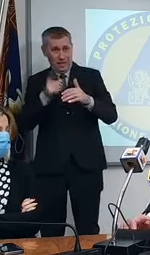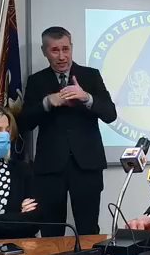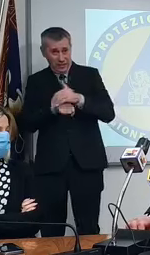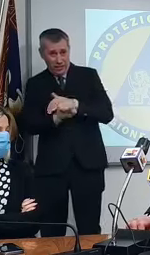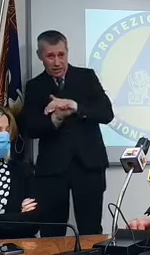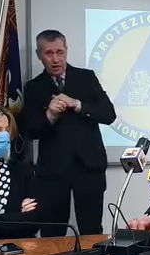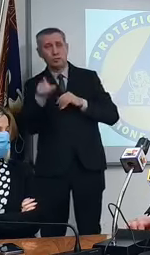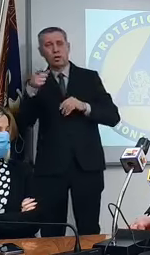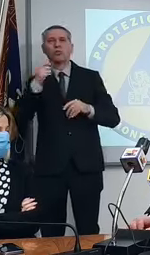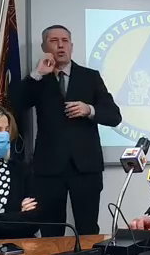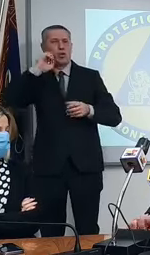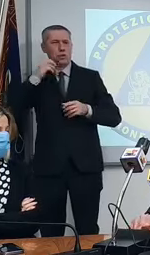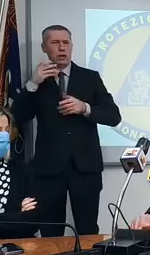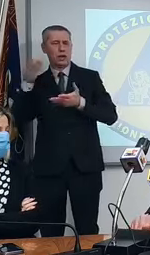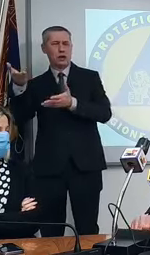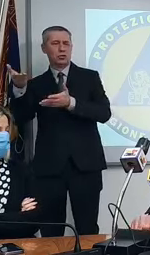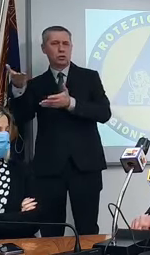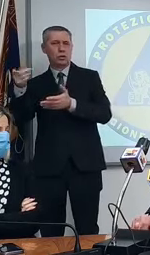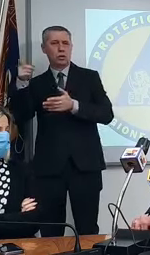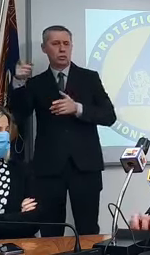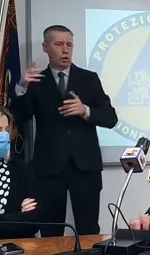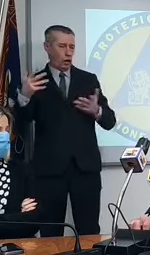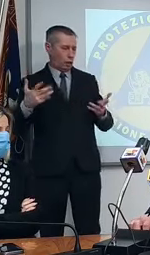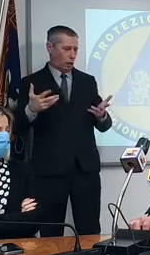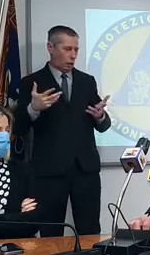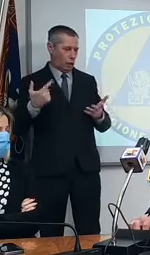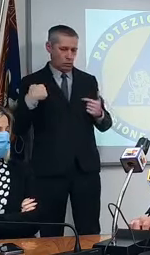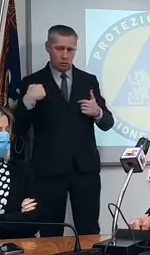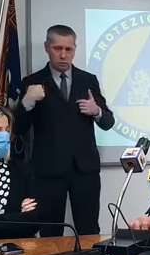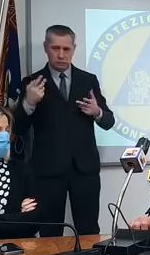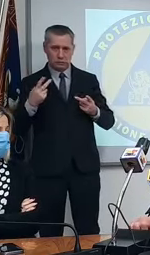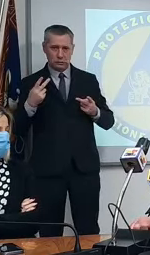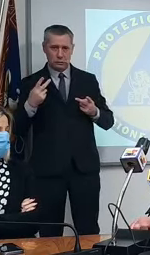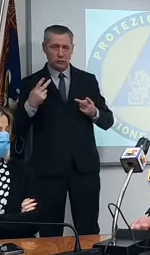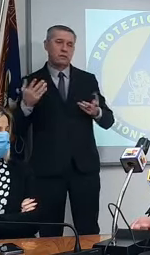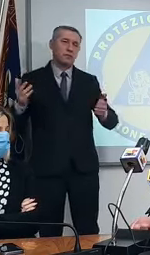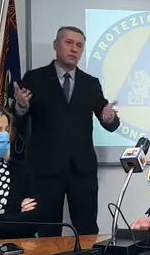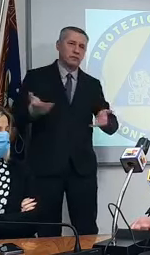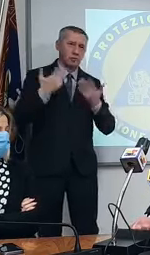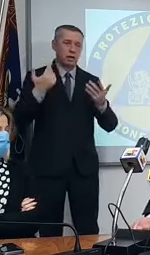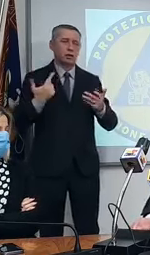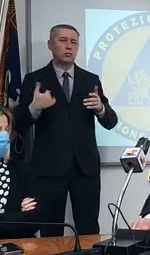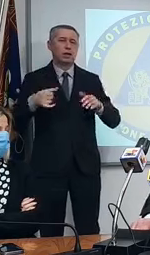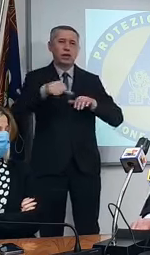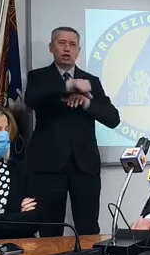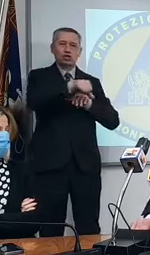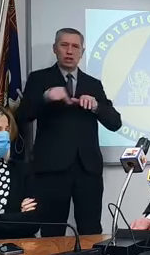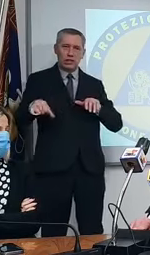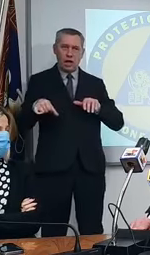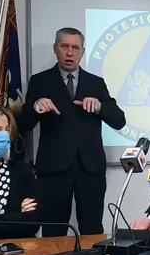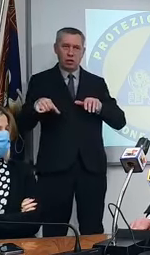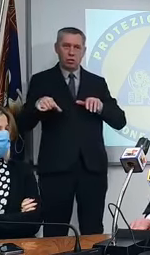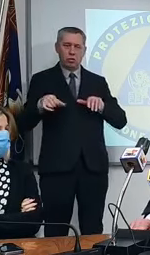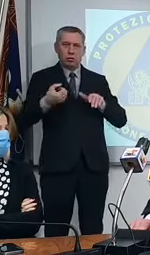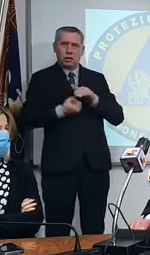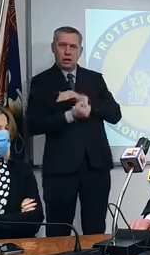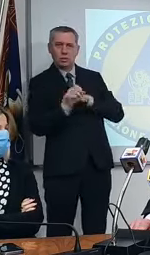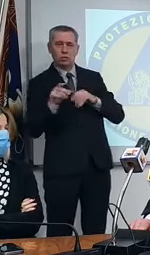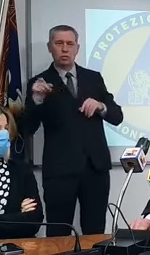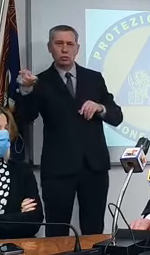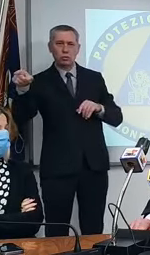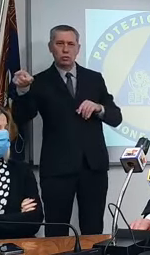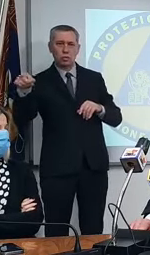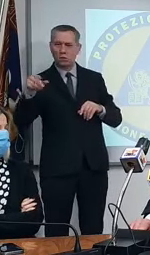cosa hai fatto e Amos mi ha detto ho fatto nascere il bambino con Cesare e gli detto ma tu facevi Cesare no però ero un